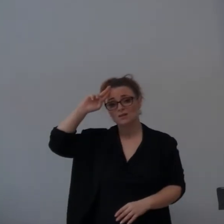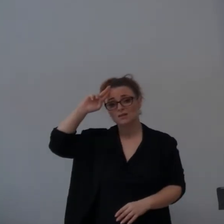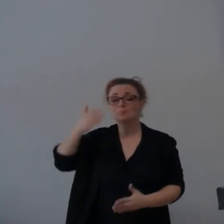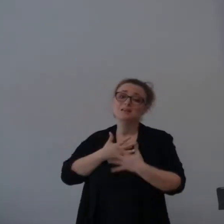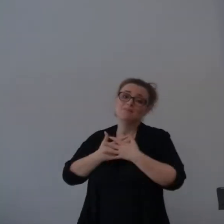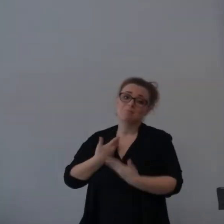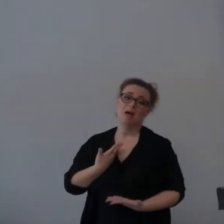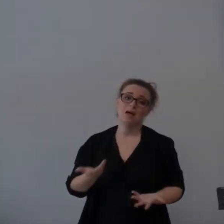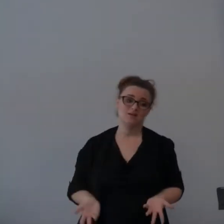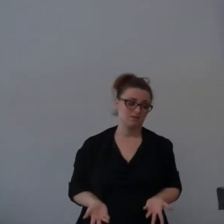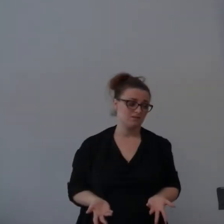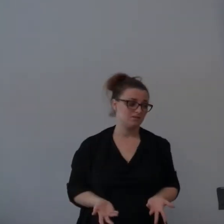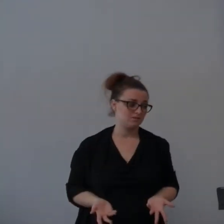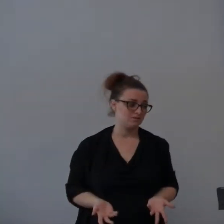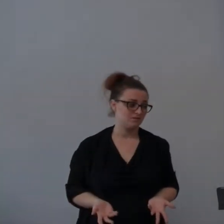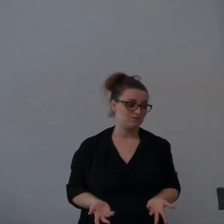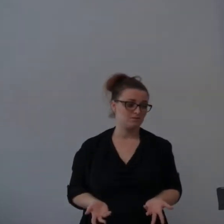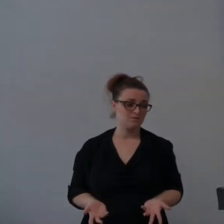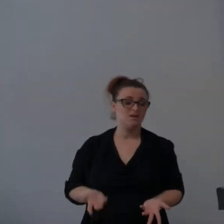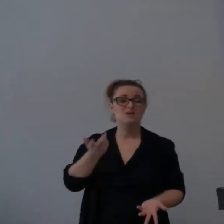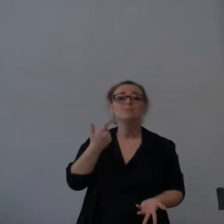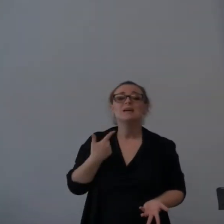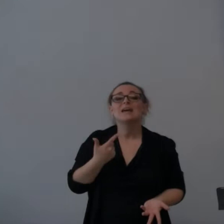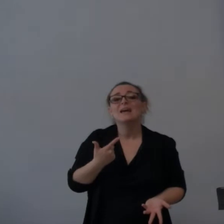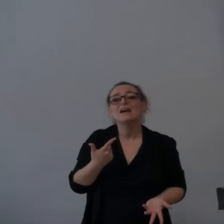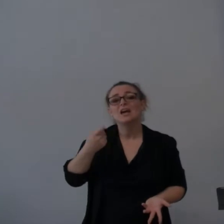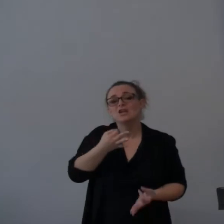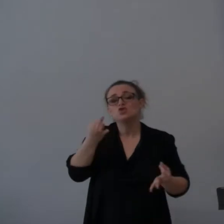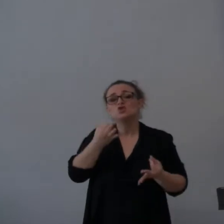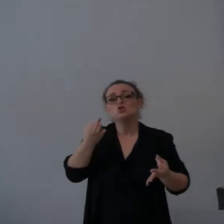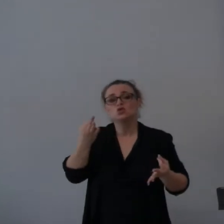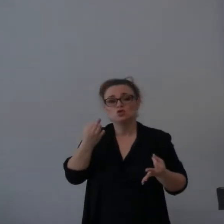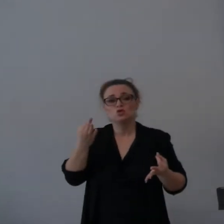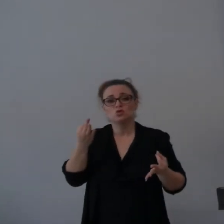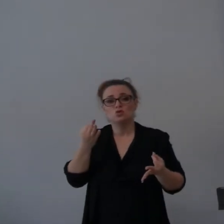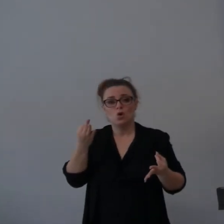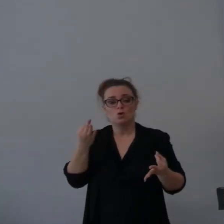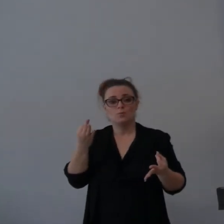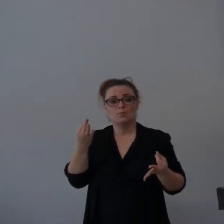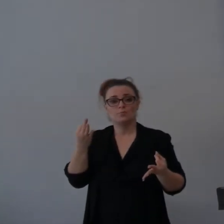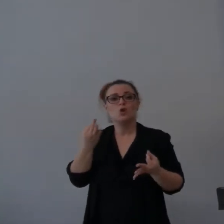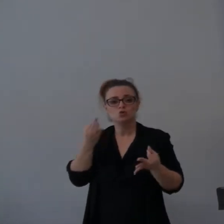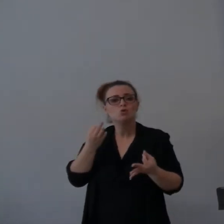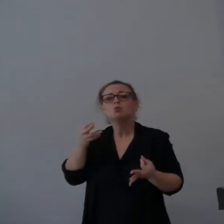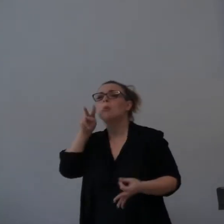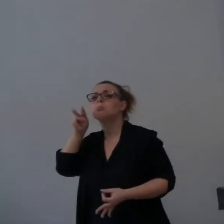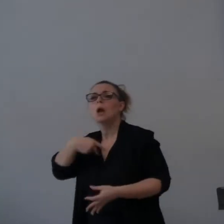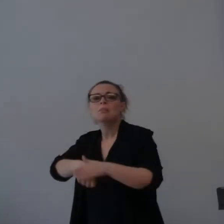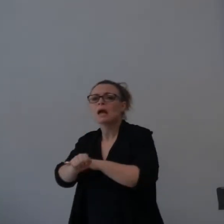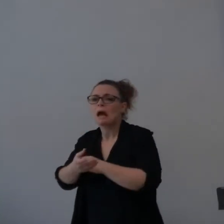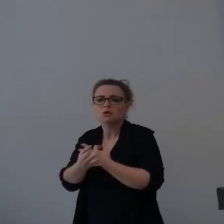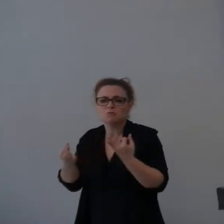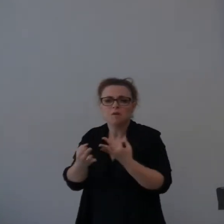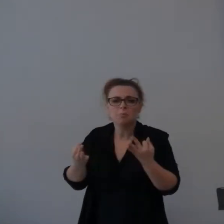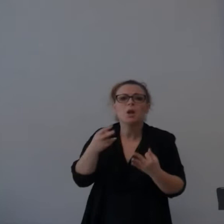colui che sono. Spetta a me e a nessun altro. Va bene guardare le mattie della Roma. Va bene